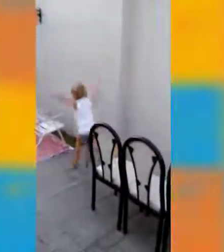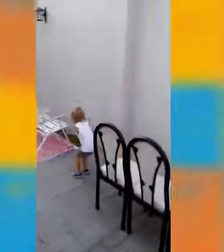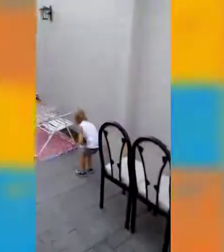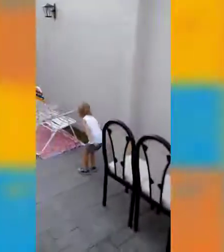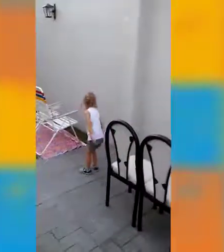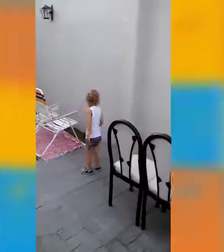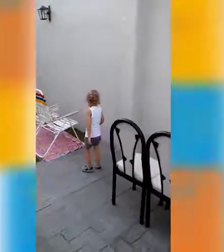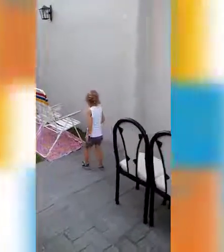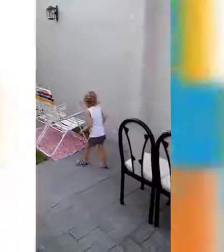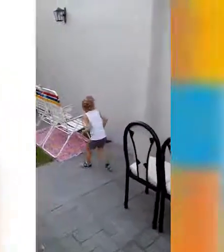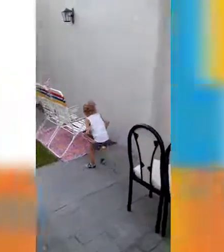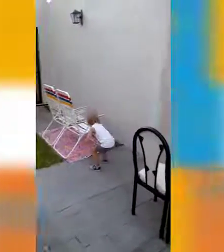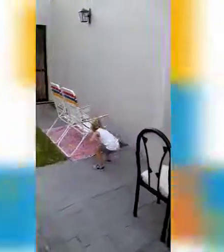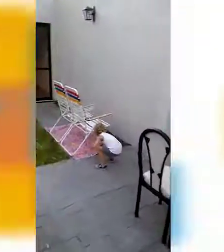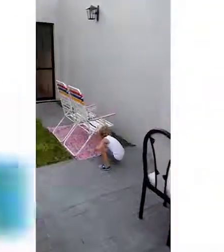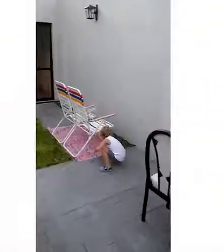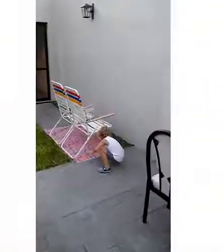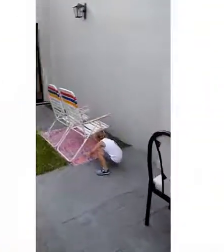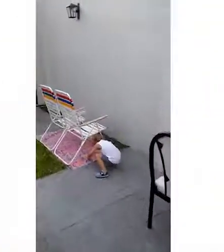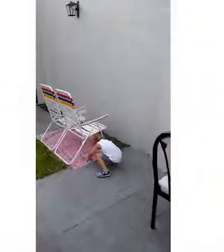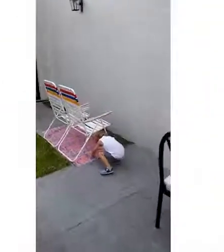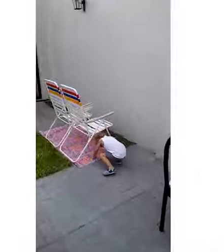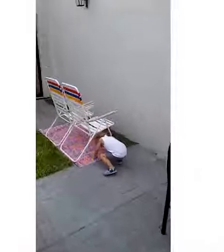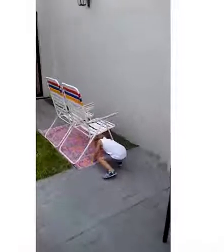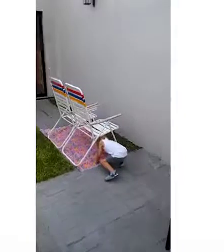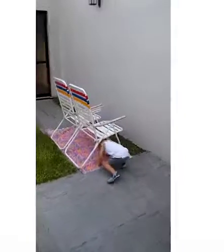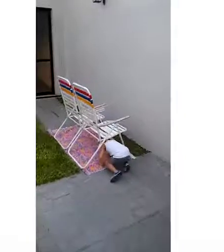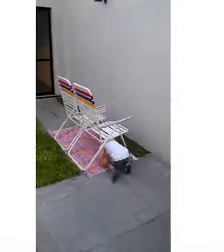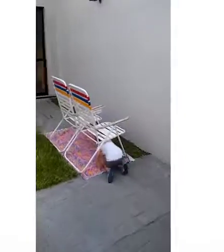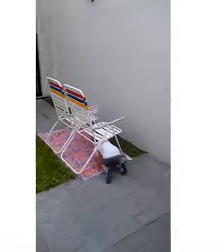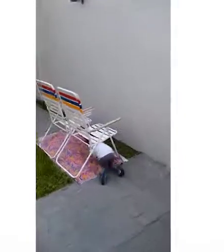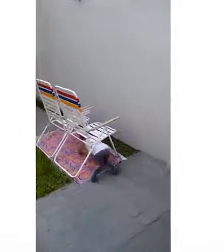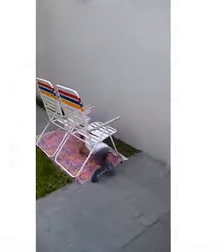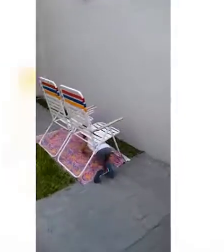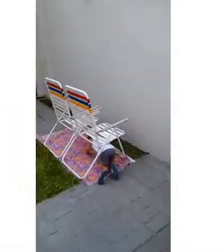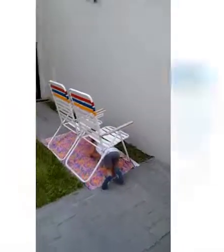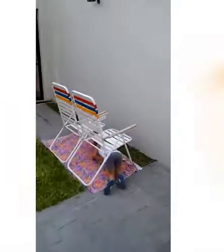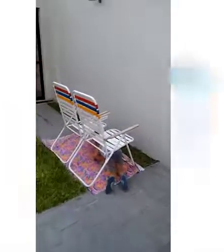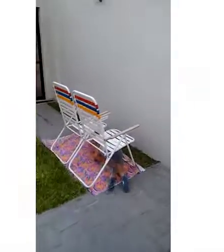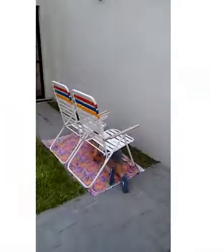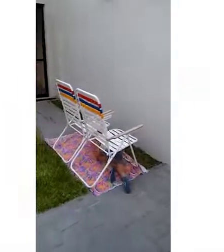Salto. Por debajo de la silla paso. Haciendo cuadripedia.